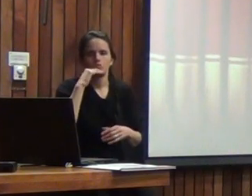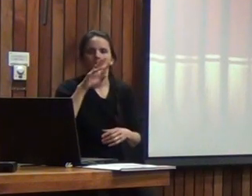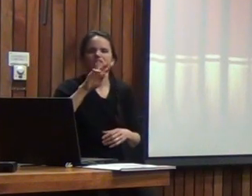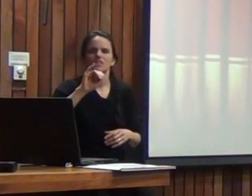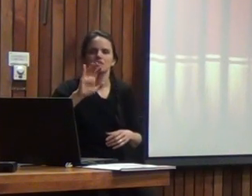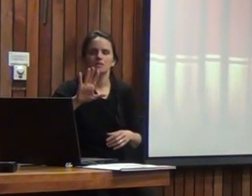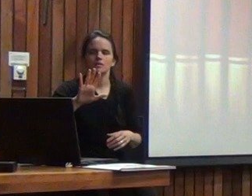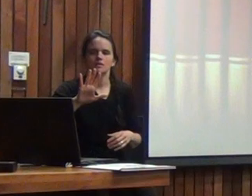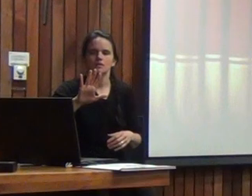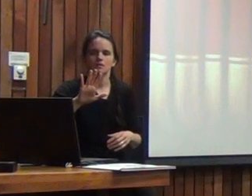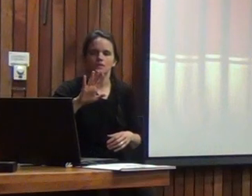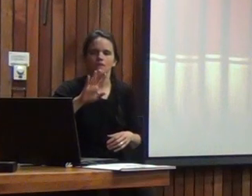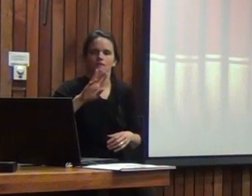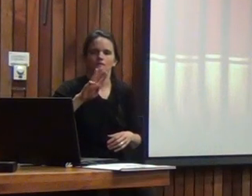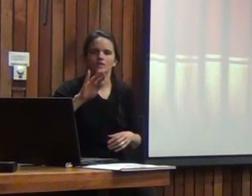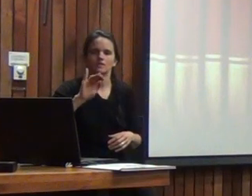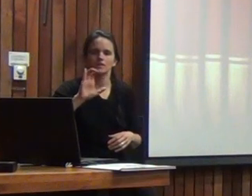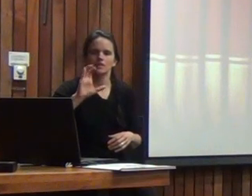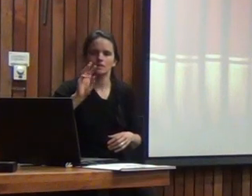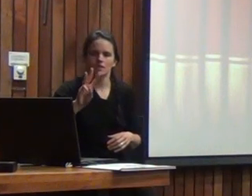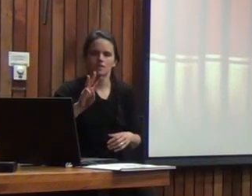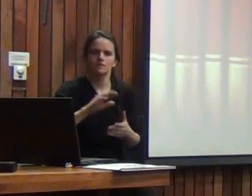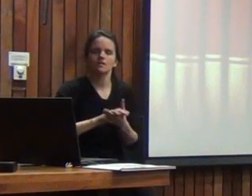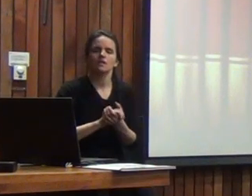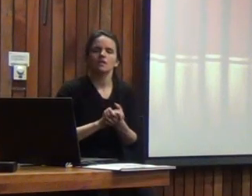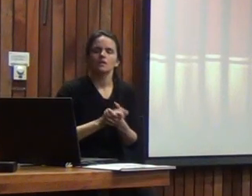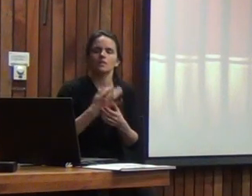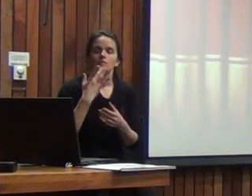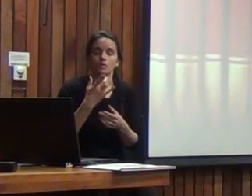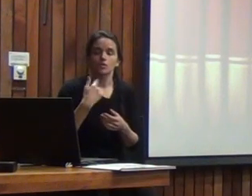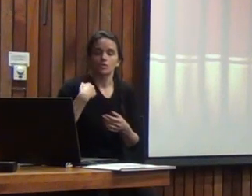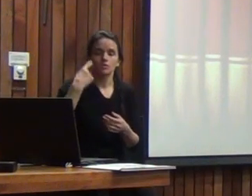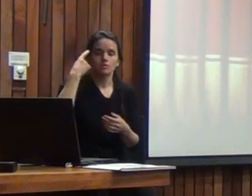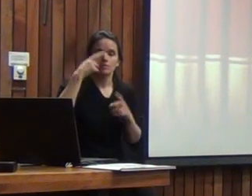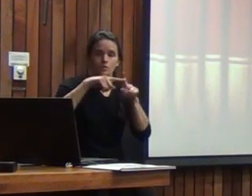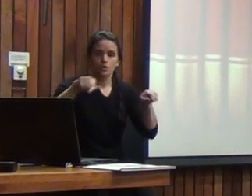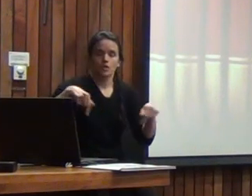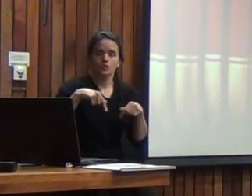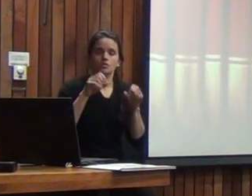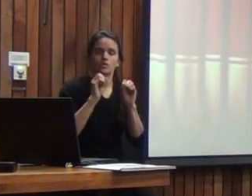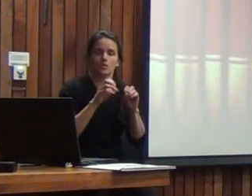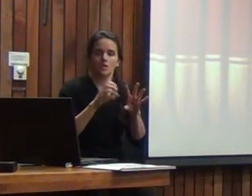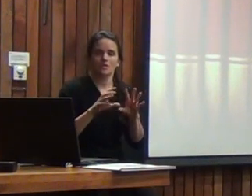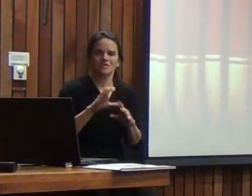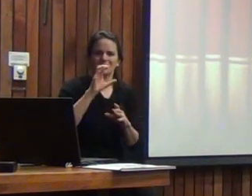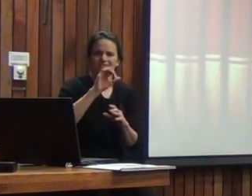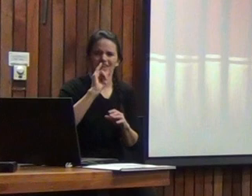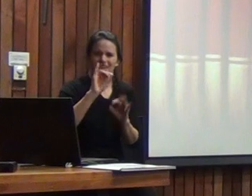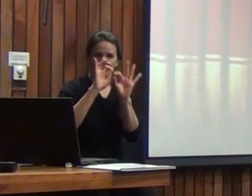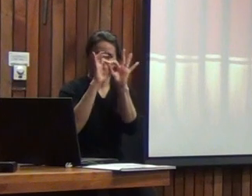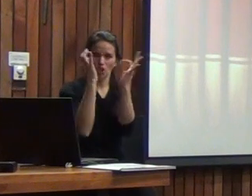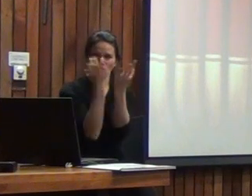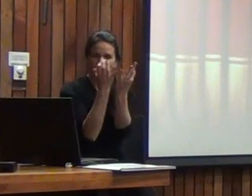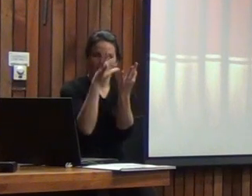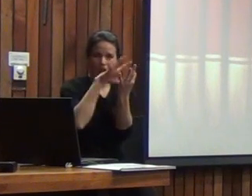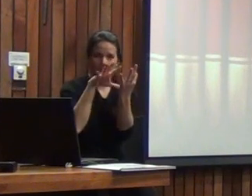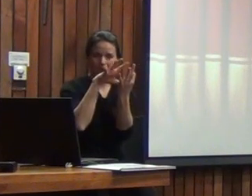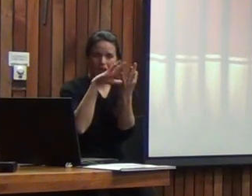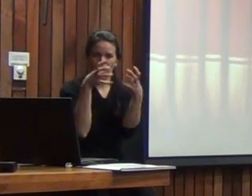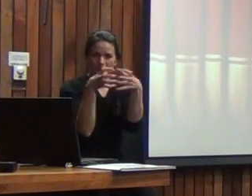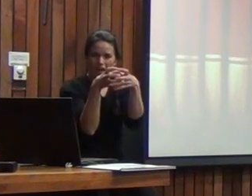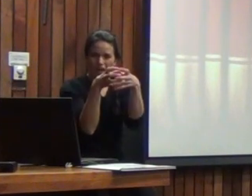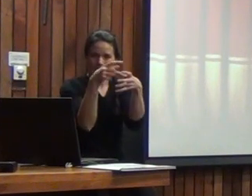WIS-5 en el contexto escolar yo le recomiendo muy enfáticamente no se limiten al CID total esa es una información que es